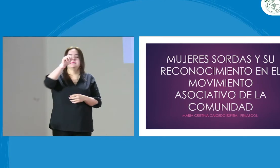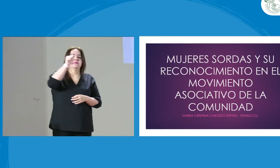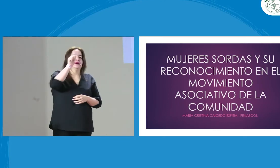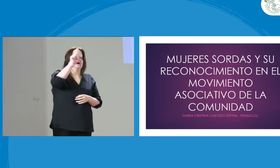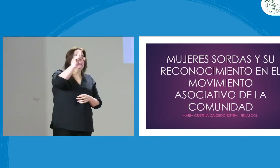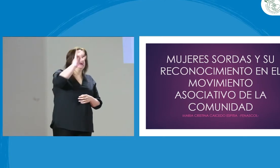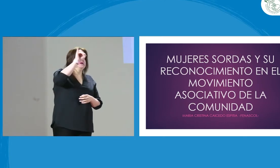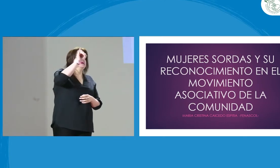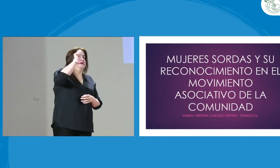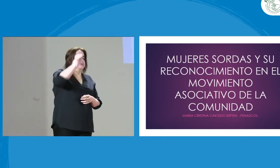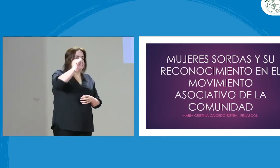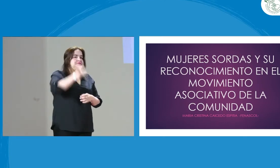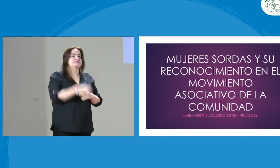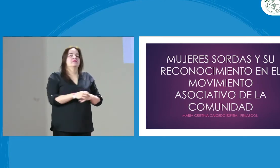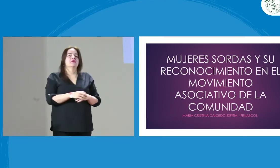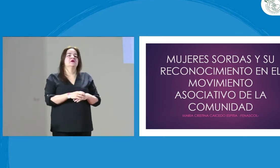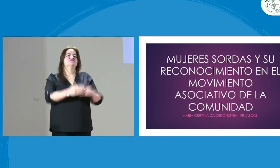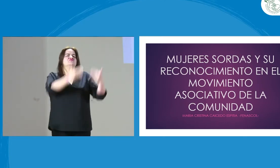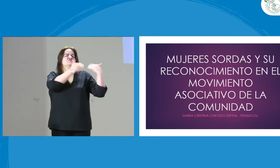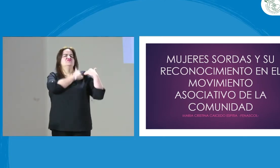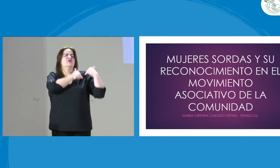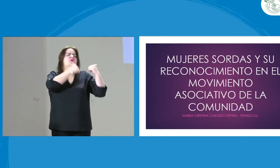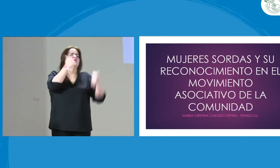seña y soy María.